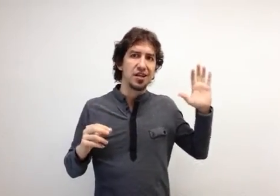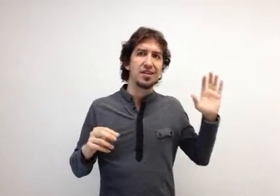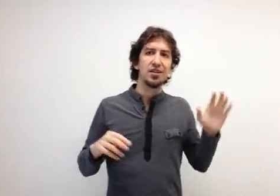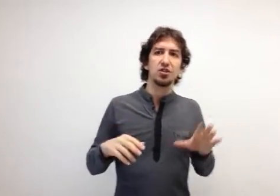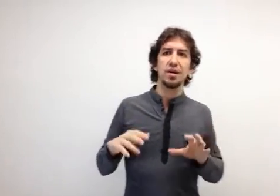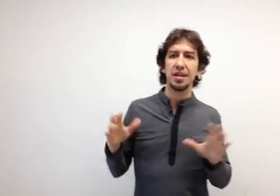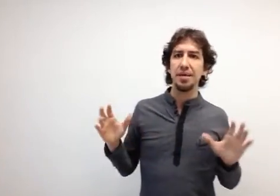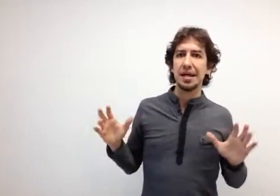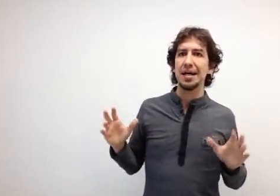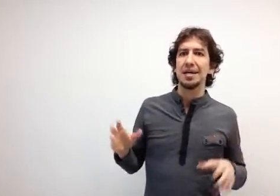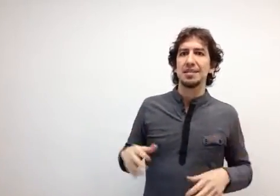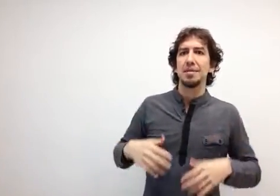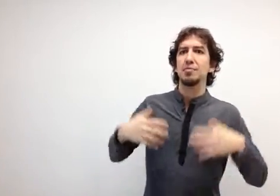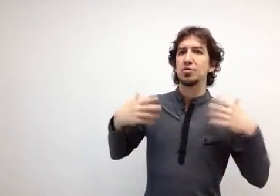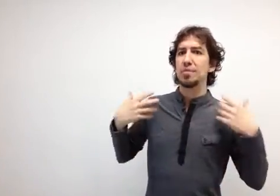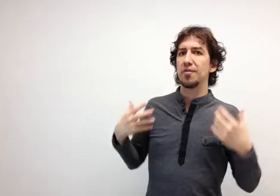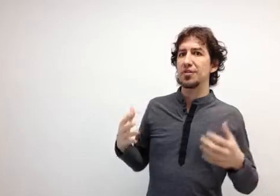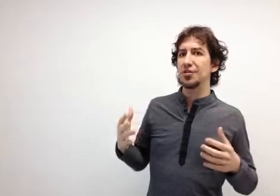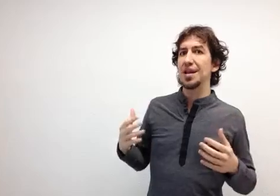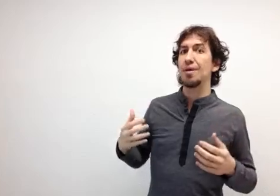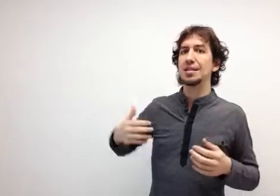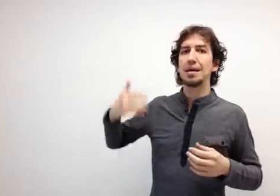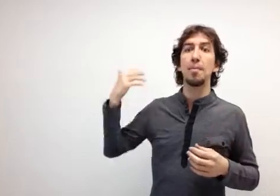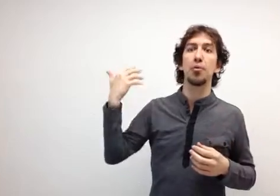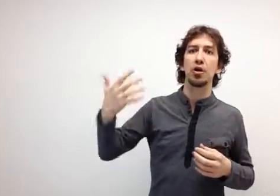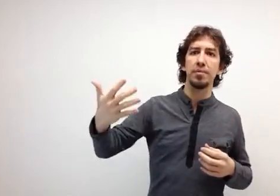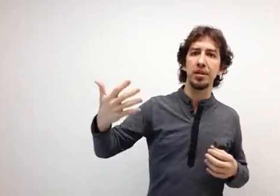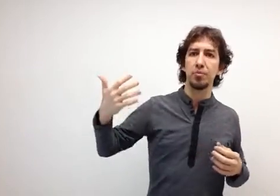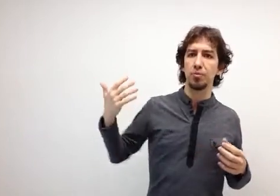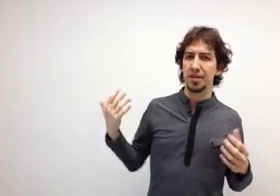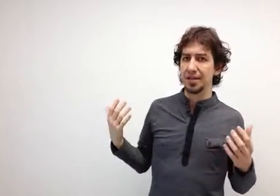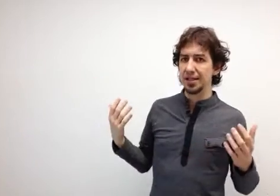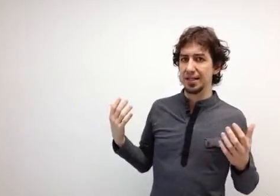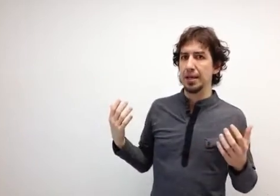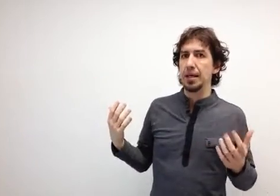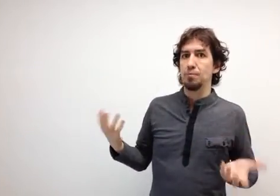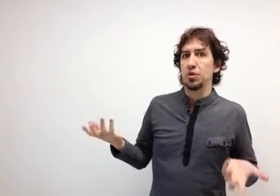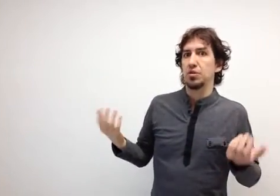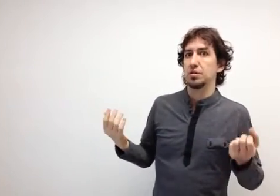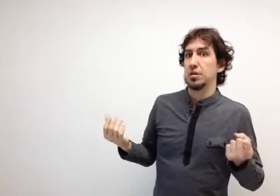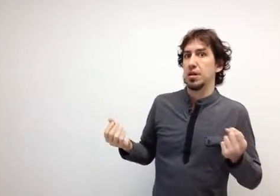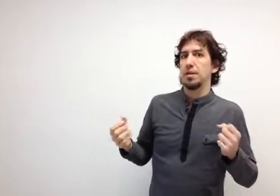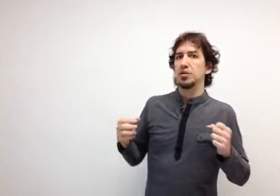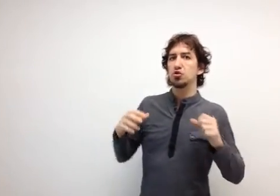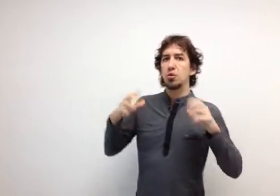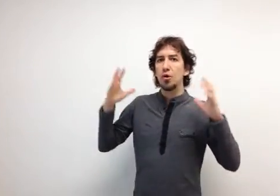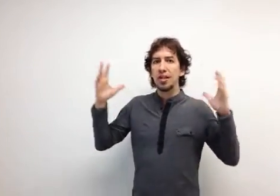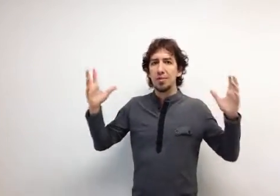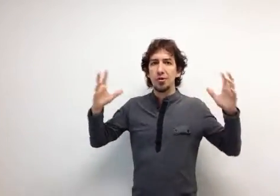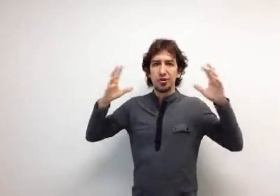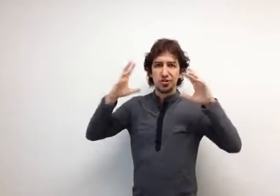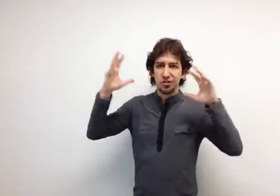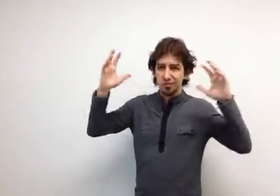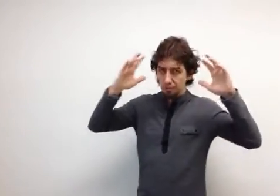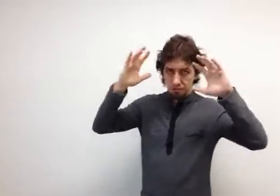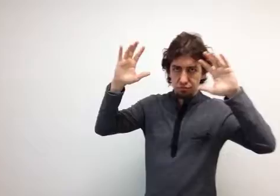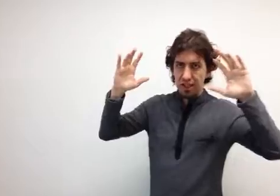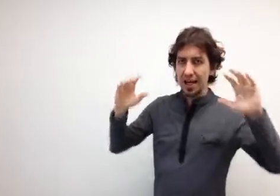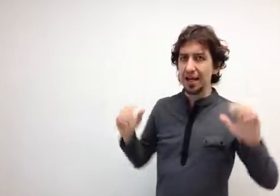arquitectos, madre mía, si venimos de una profesión en la cual estaba prohibido publicitarse, entonces que de repente esto es como el demonio, esto es como un satán.